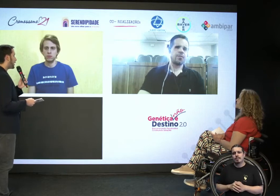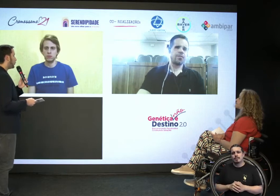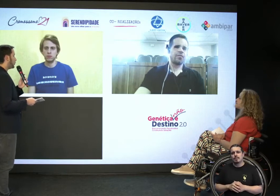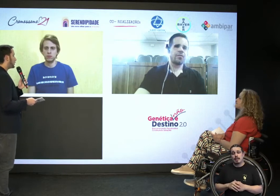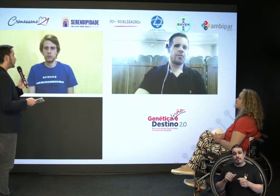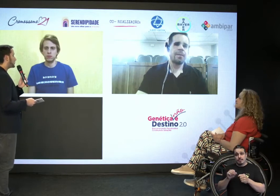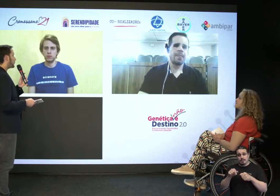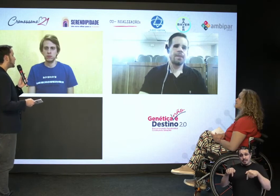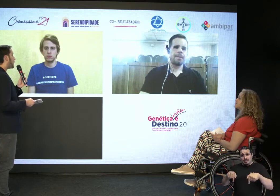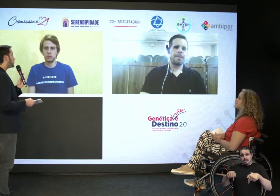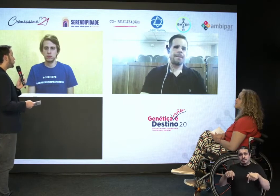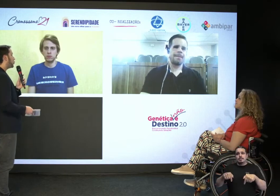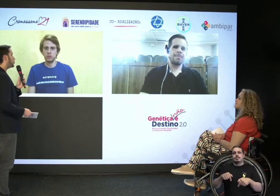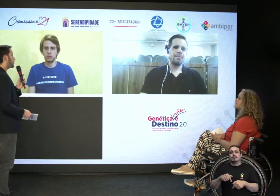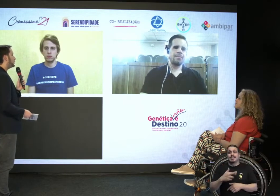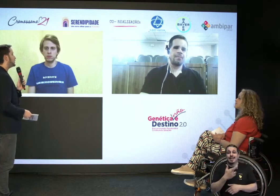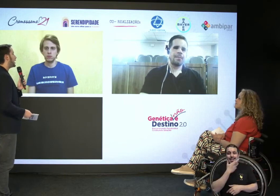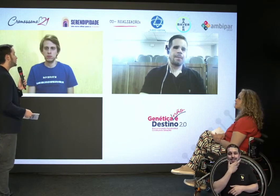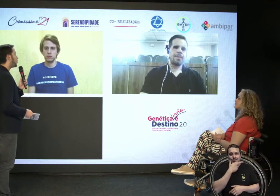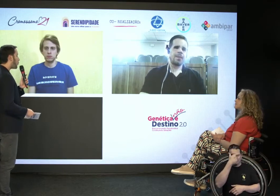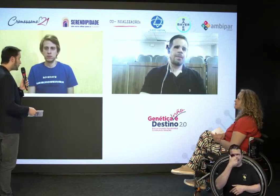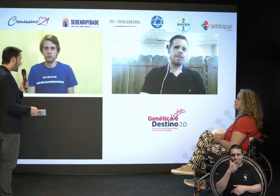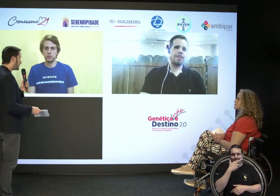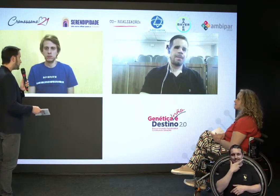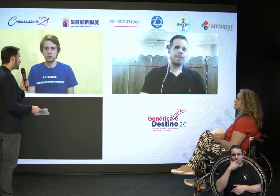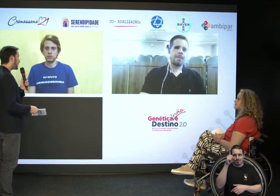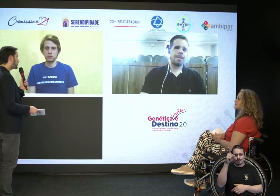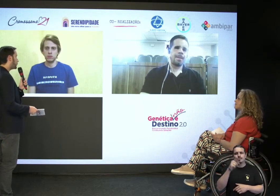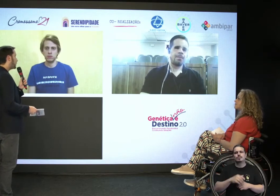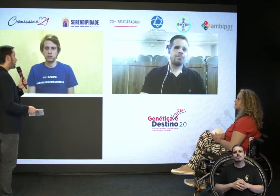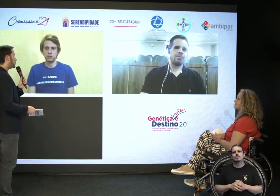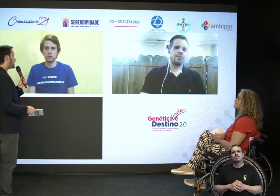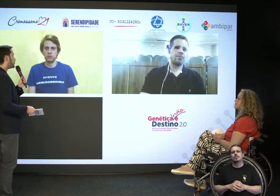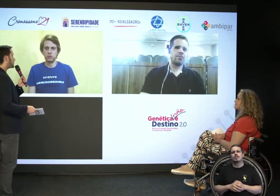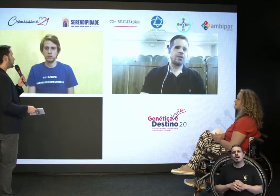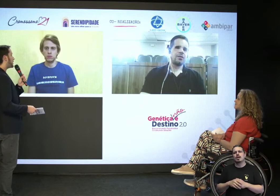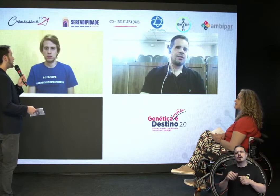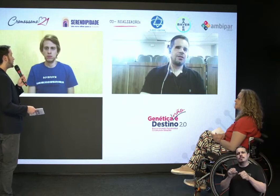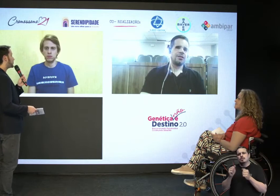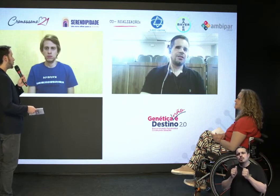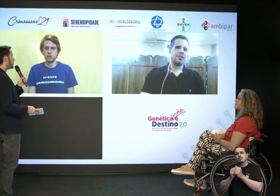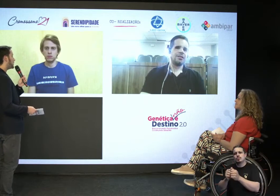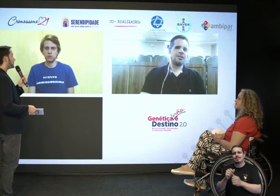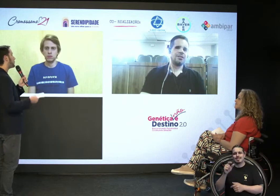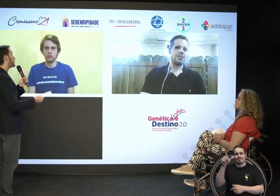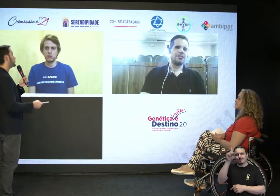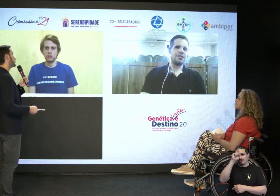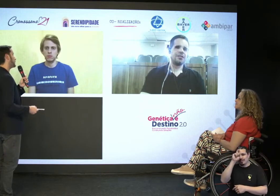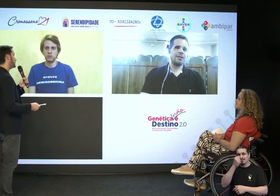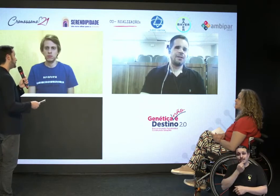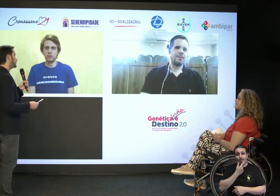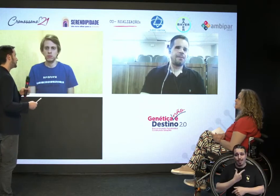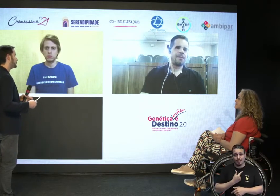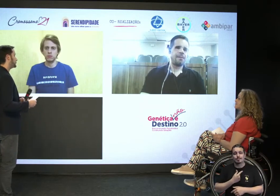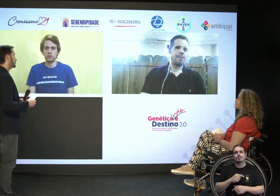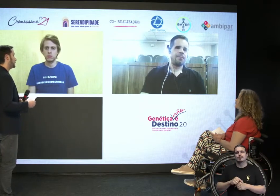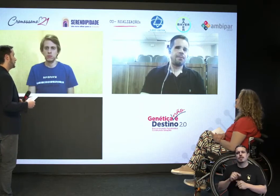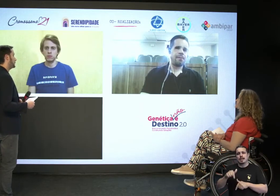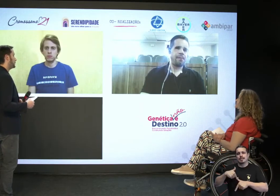Rafael, você faz parte do grupo de afinidades do Albert Einstein, certo? Gostaria que você falasse sobre esse trabalho de vocês.